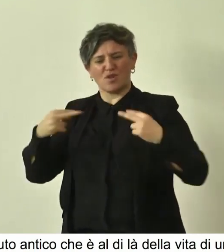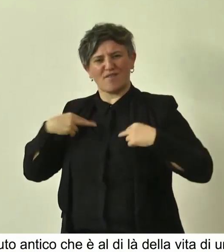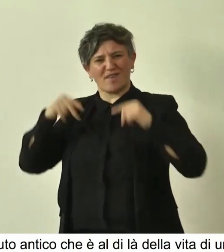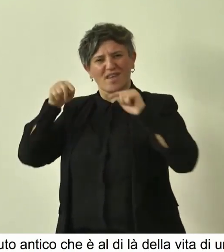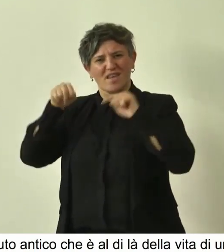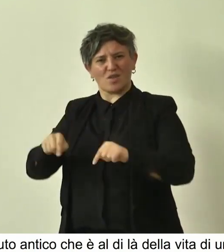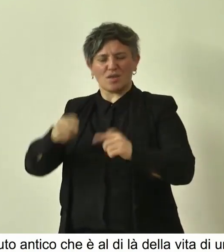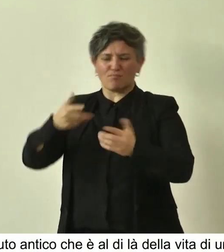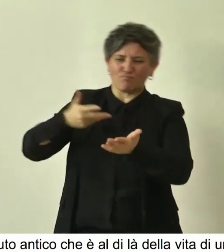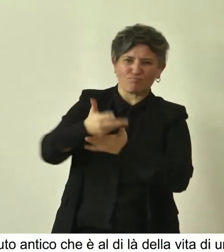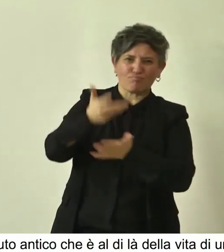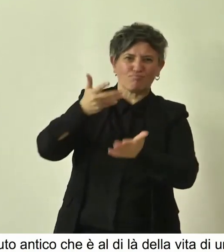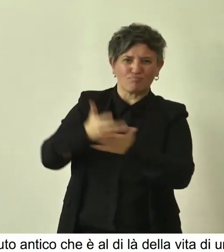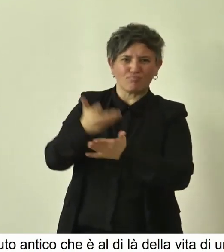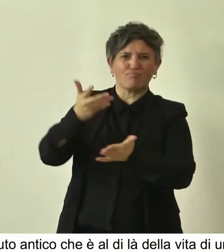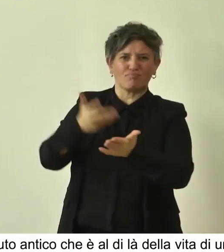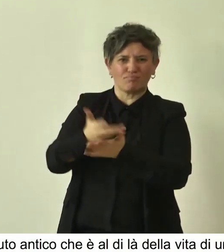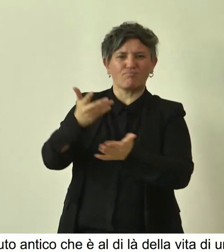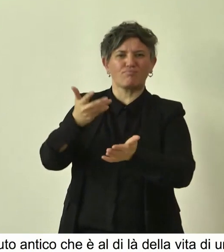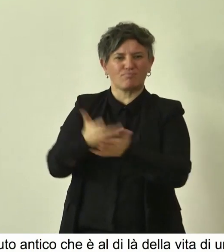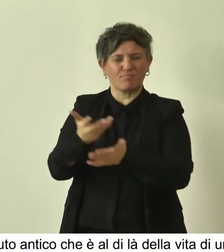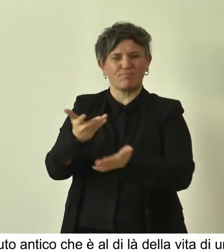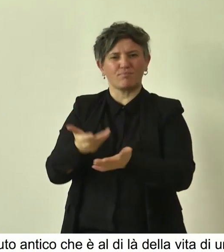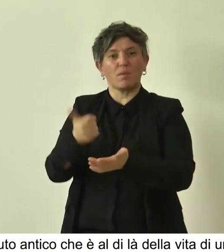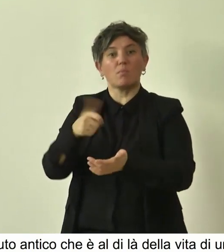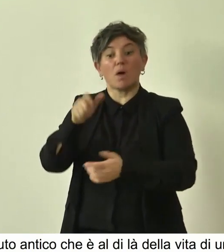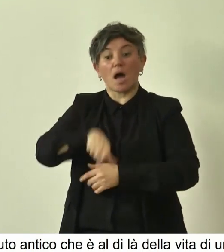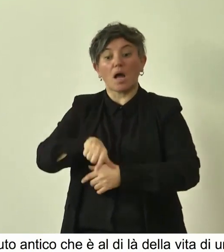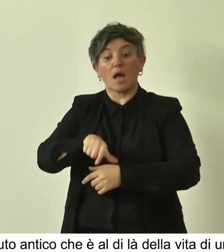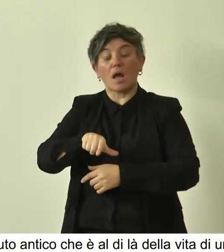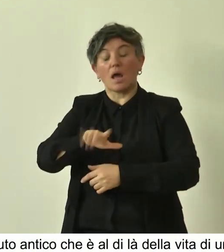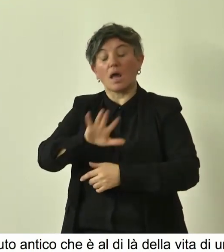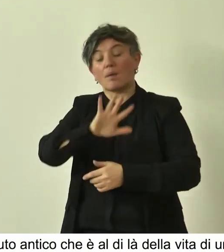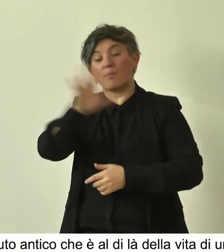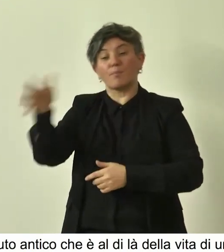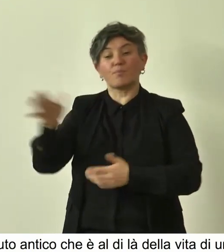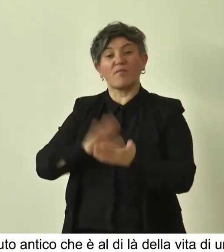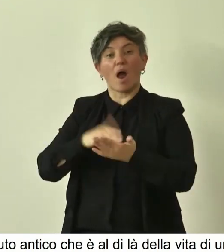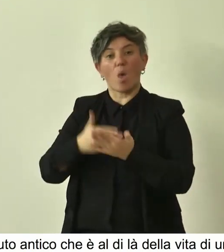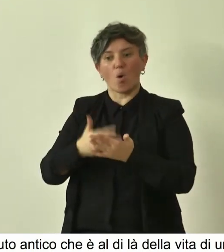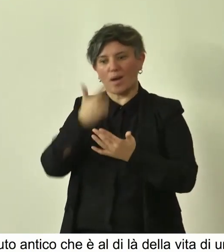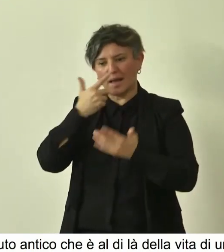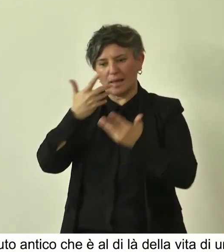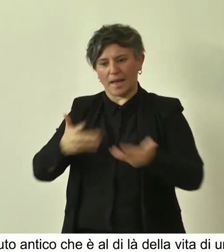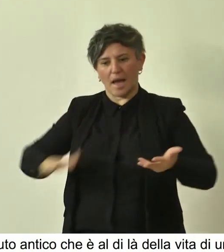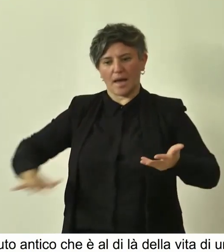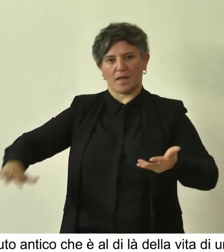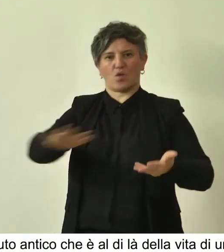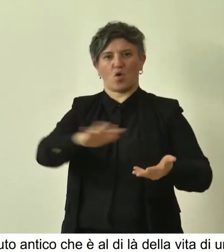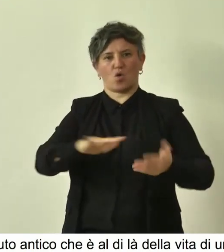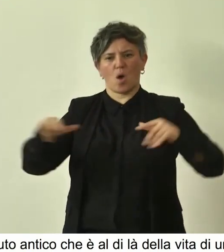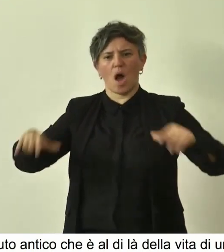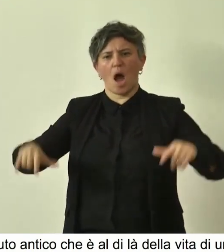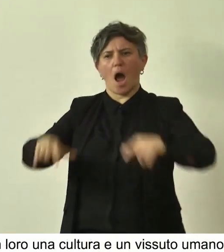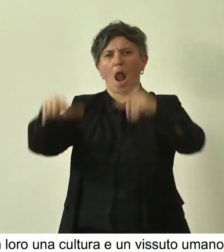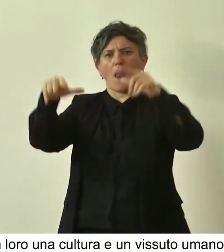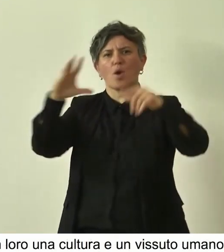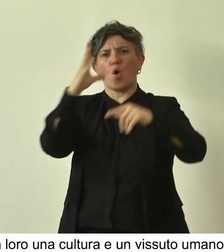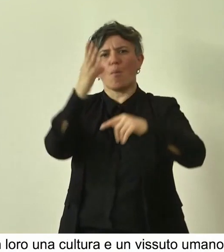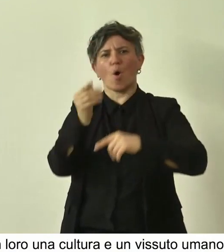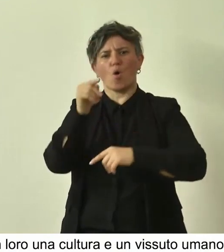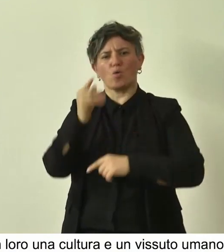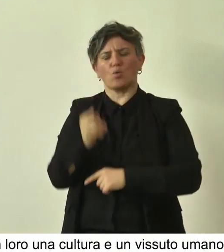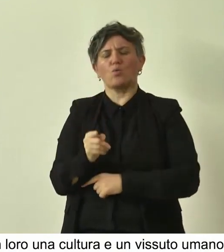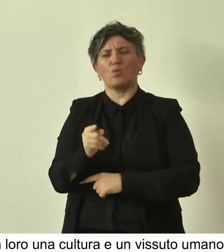Hanno anche un valore territoriale. Un albero monumentale è un punto di riferimento,